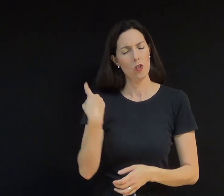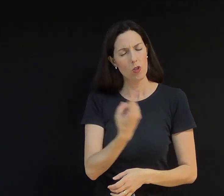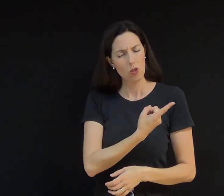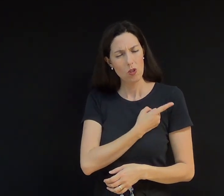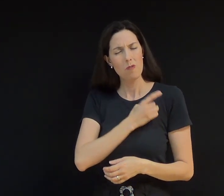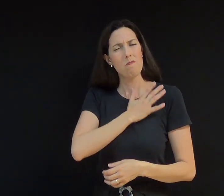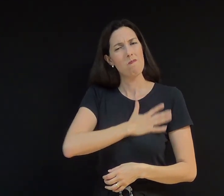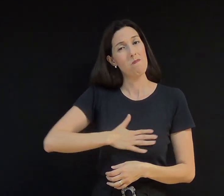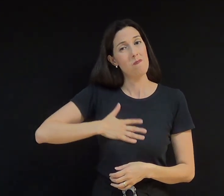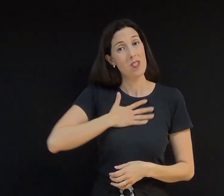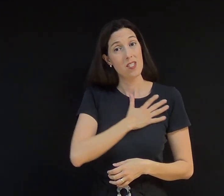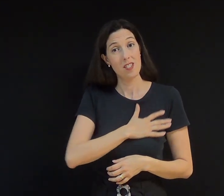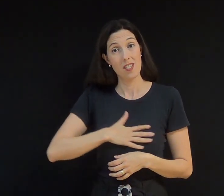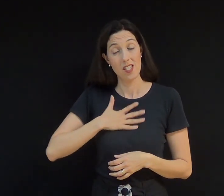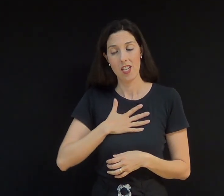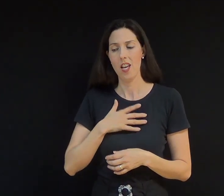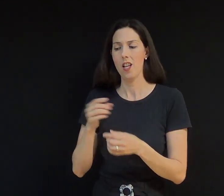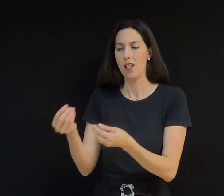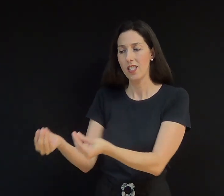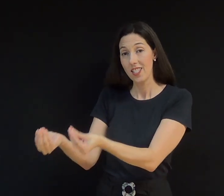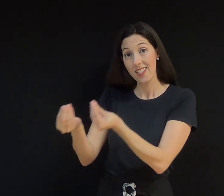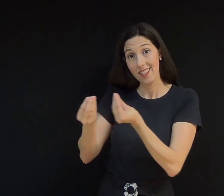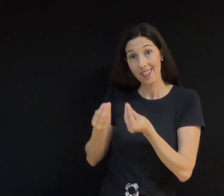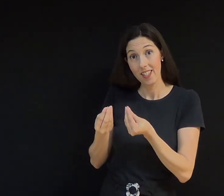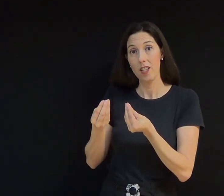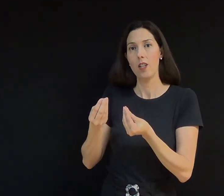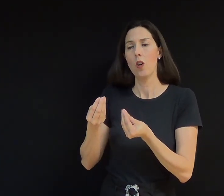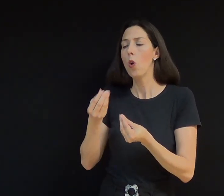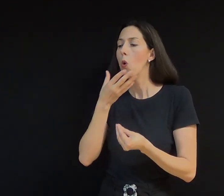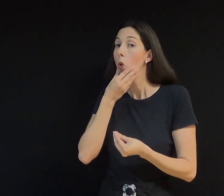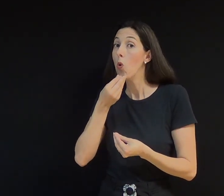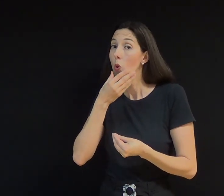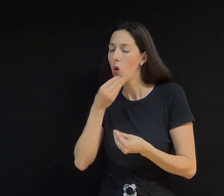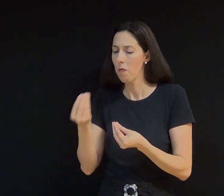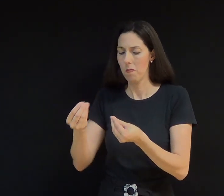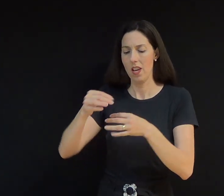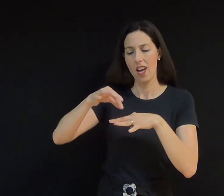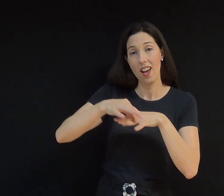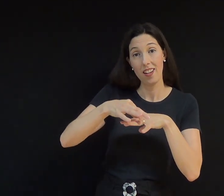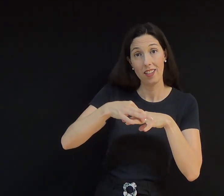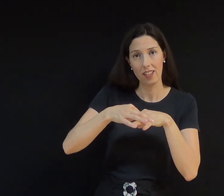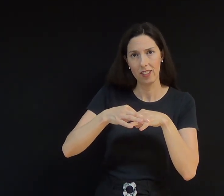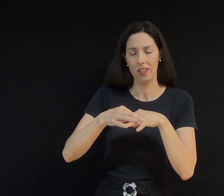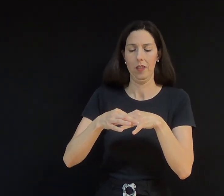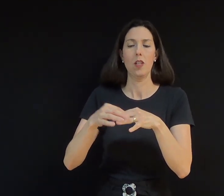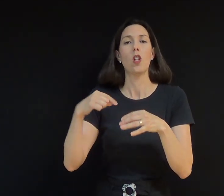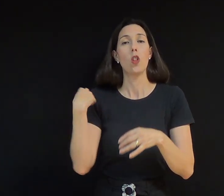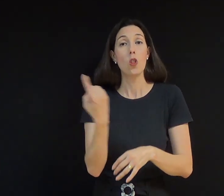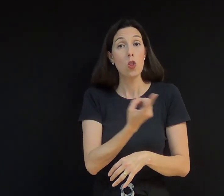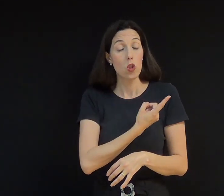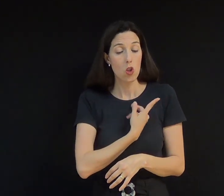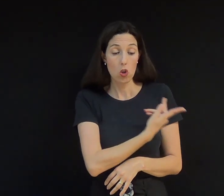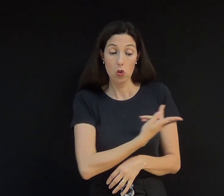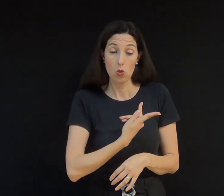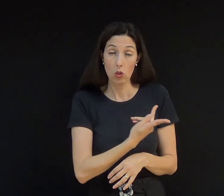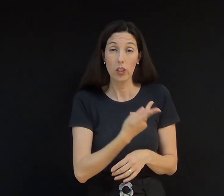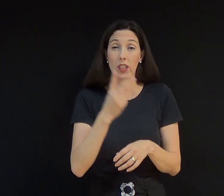aliança do irmão Agenor. Dela fizemos a nossa aliança de casamento há cinco anos atrás.